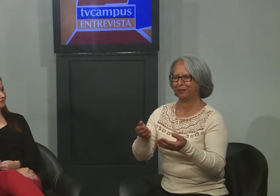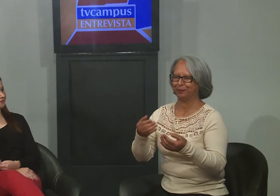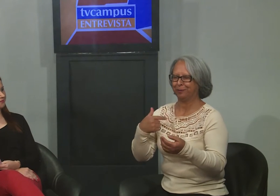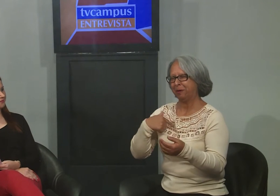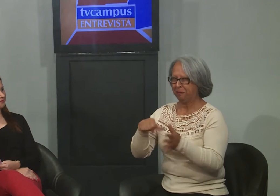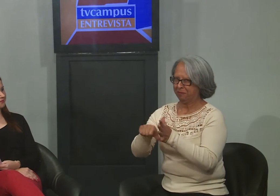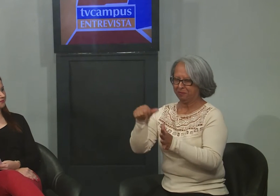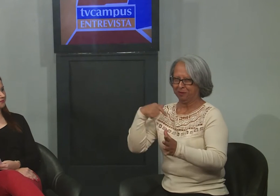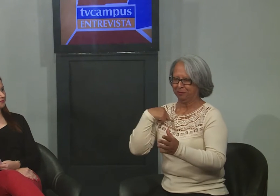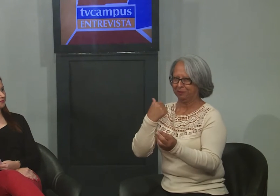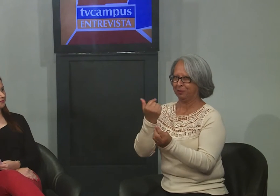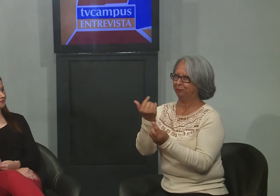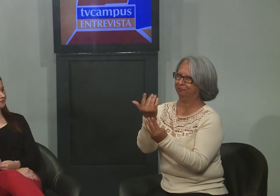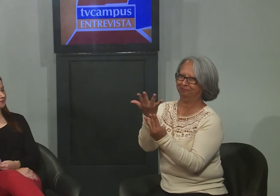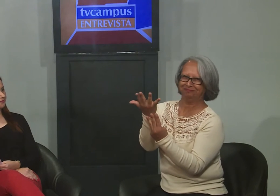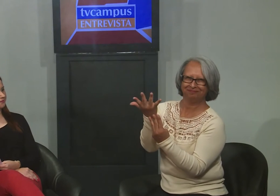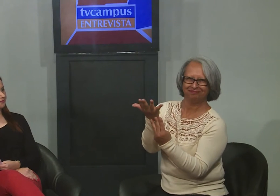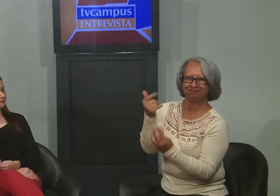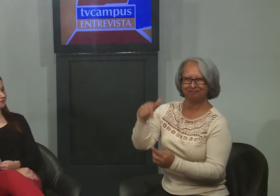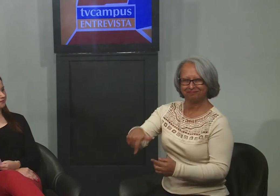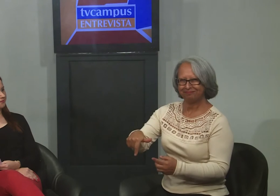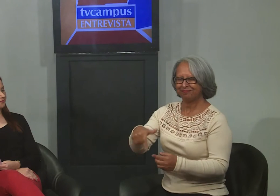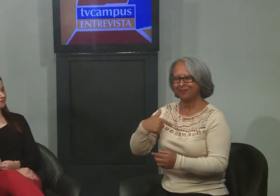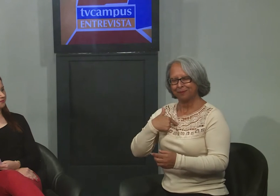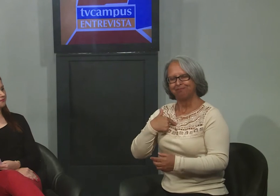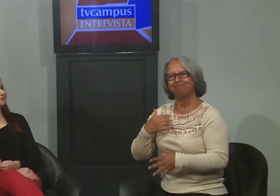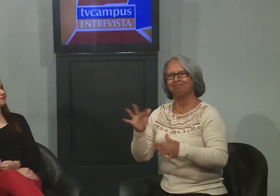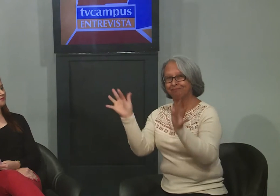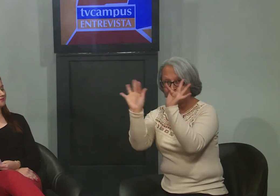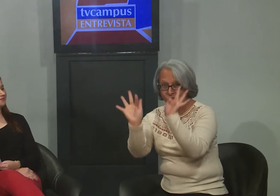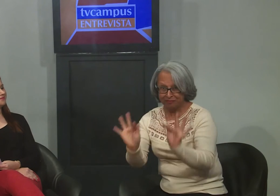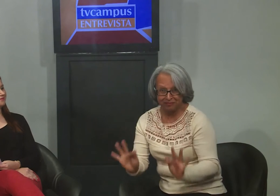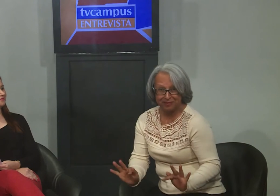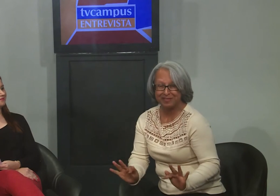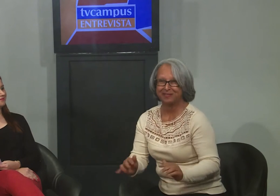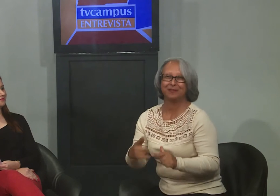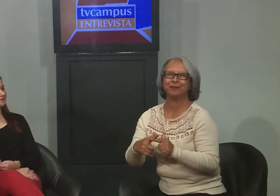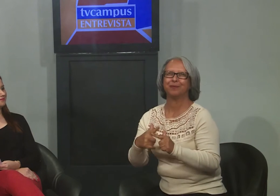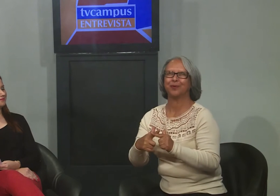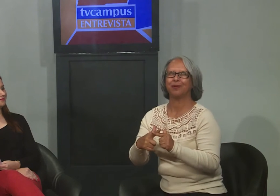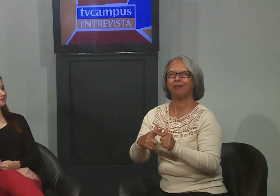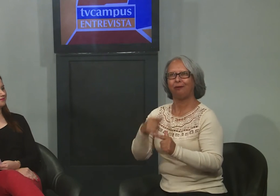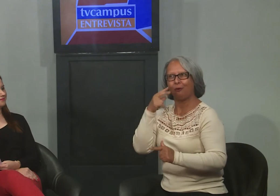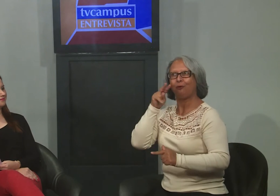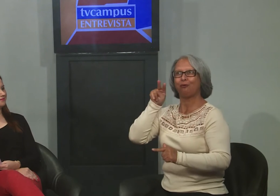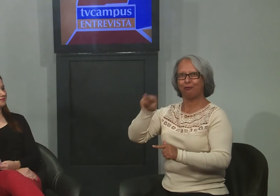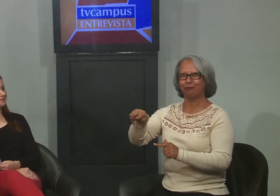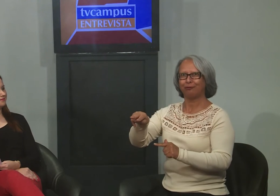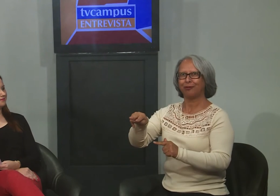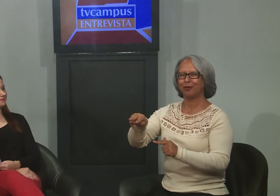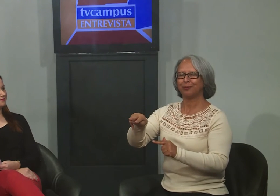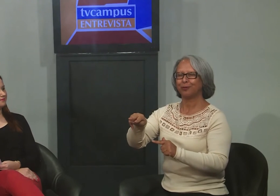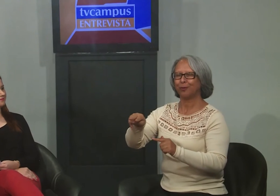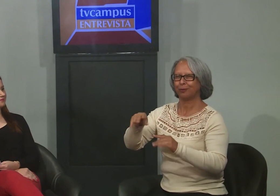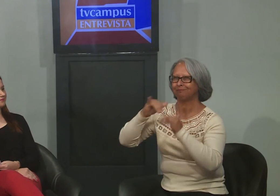Bom, atualmente, primeiramente é um prazer estar aqui na Universidade Federal de Santa Maria. Estou muito feliz porque